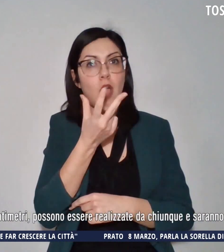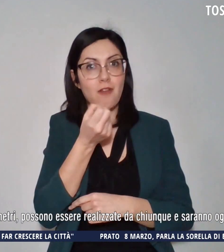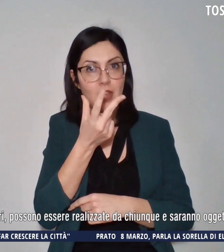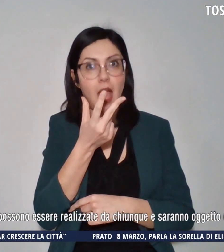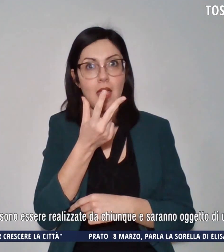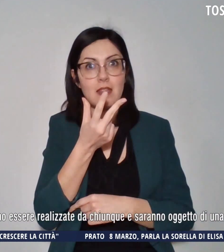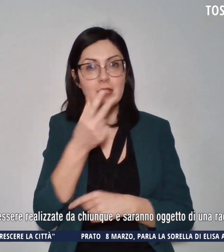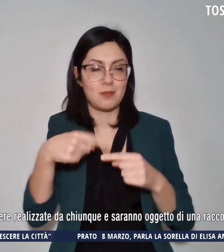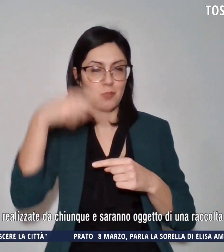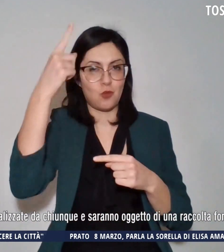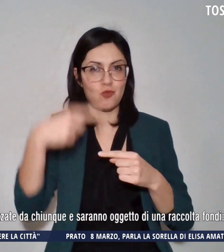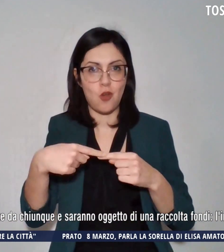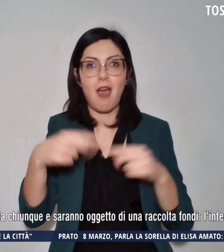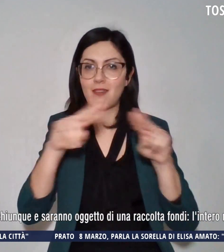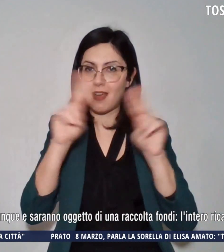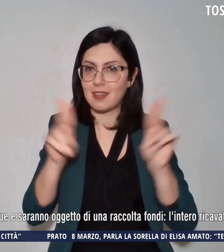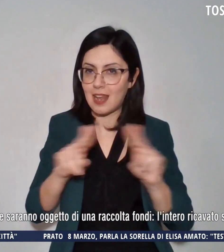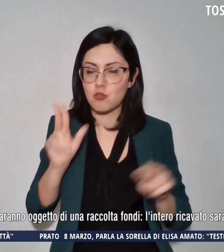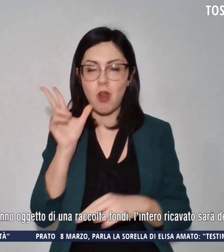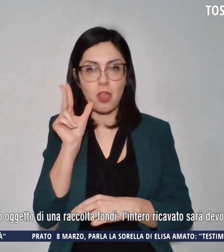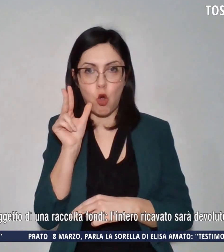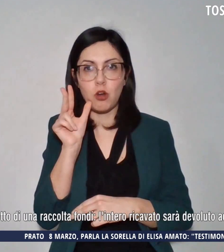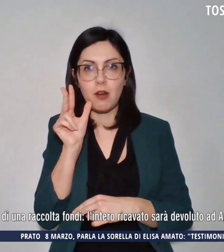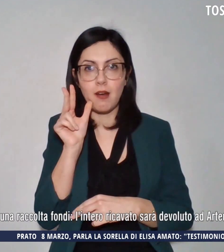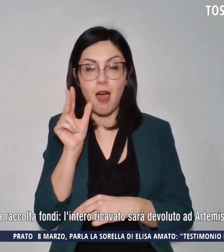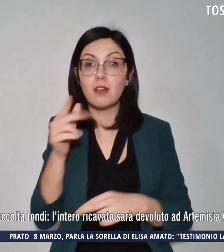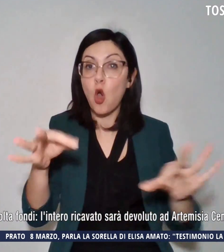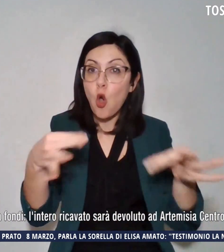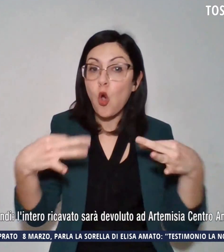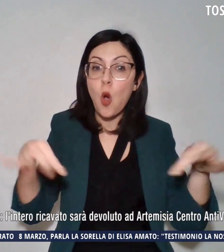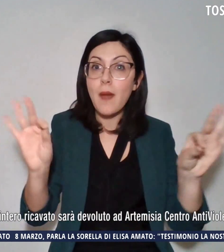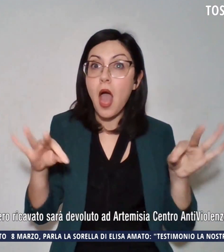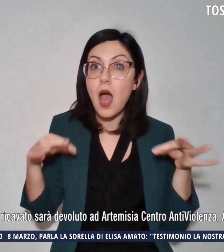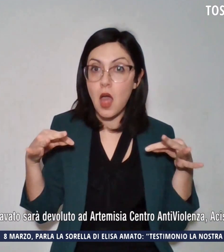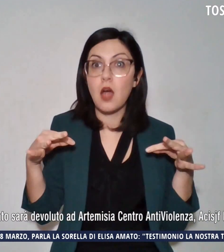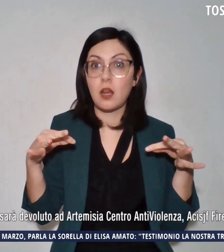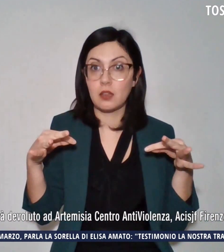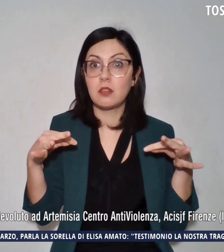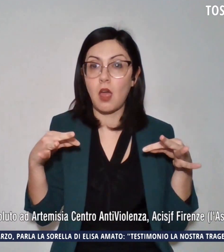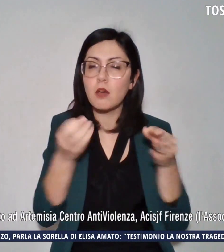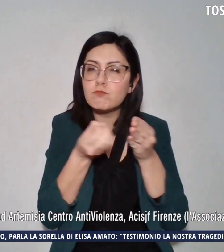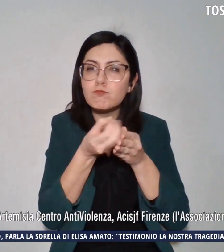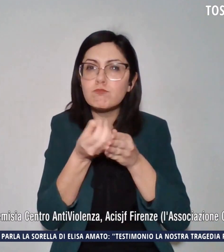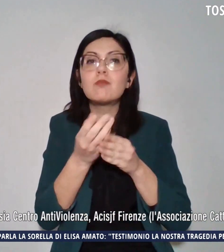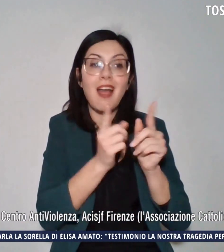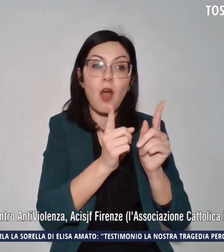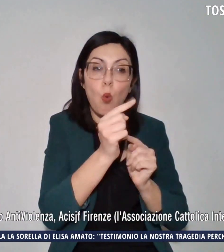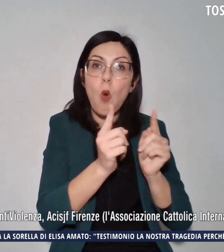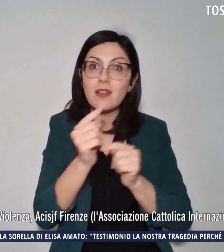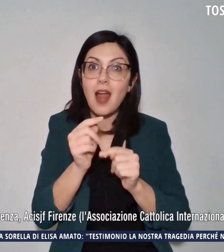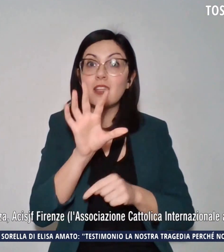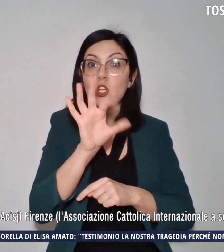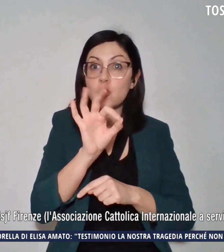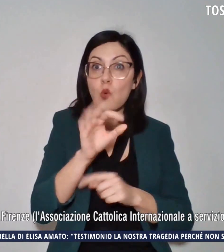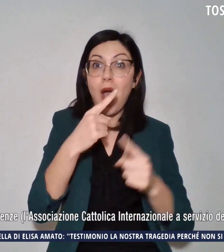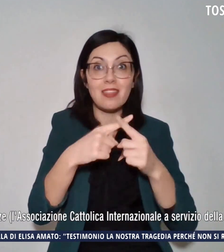internazionale della donna. Le coperte, create con i quadrati 50x50 cm,